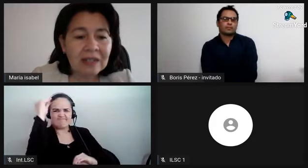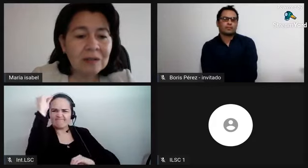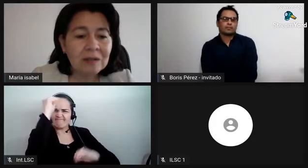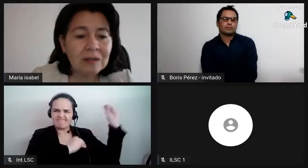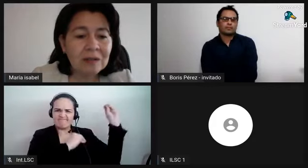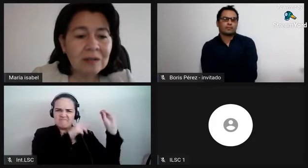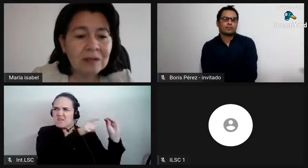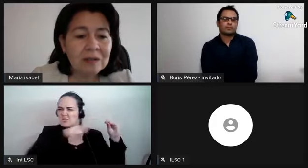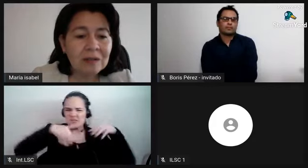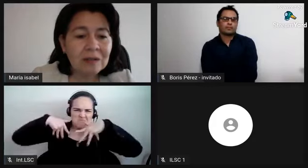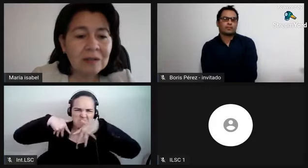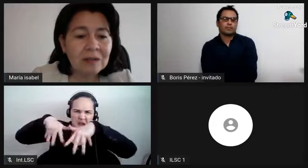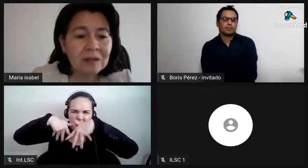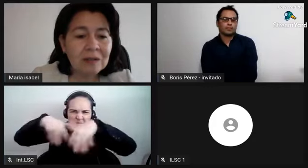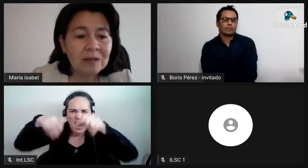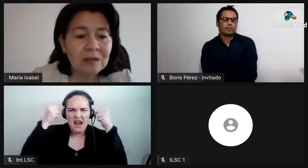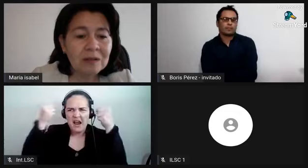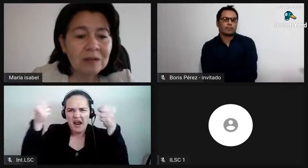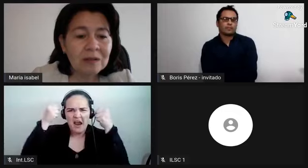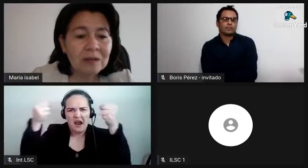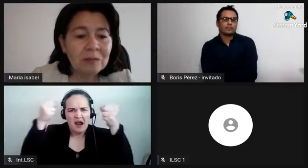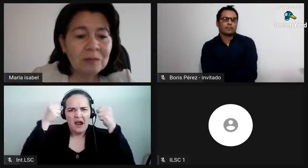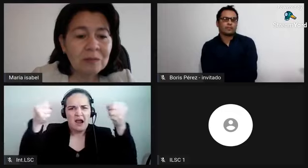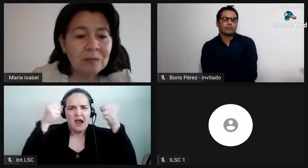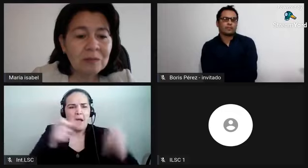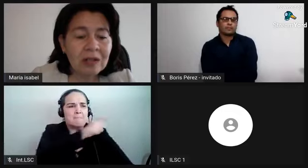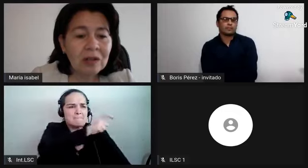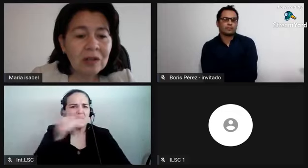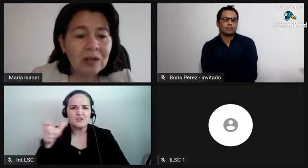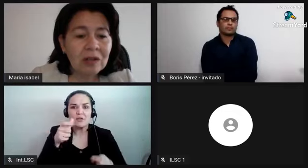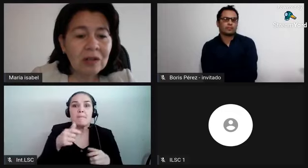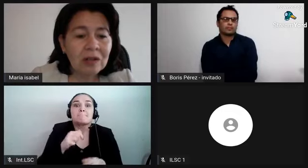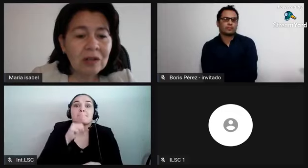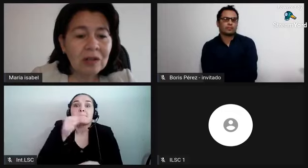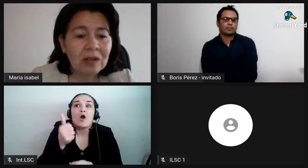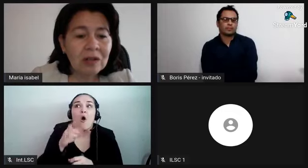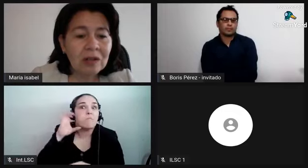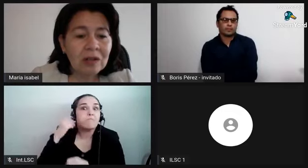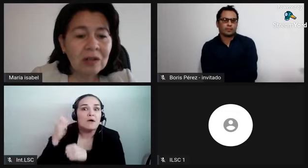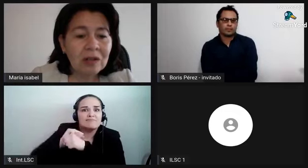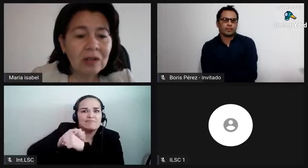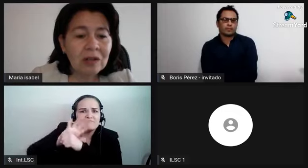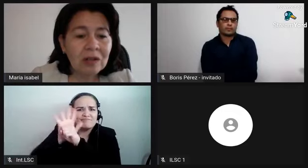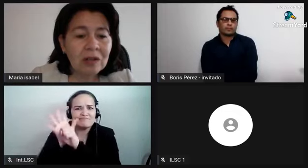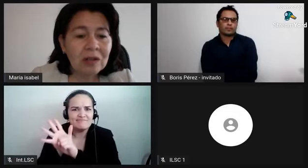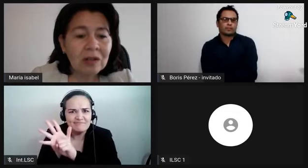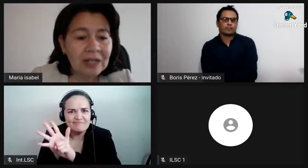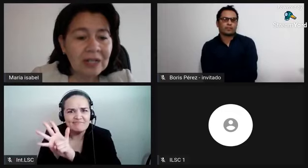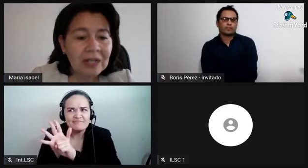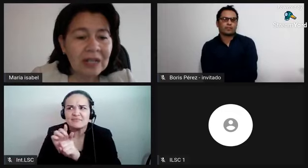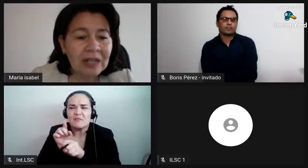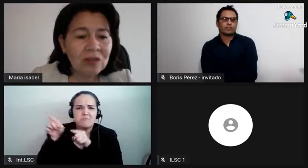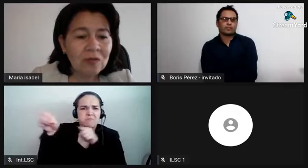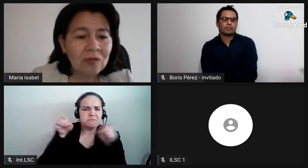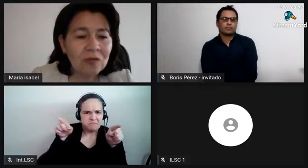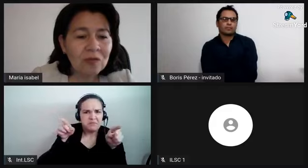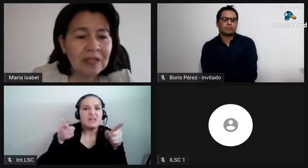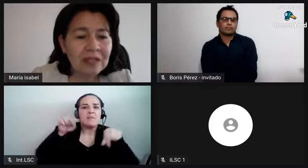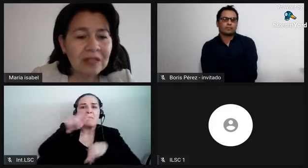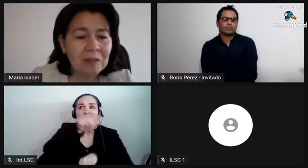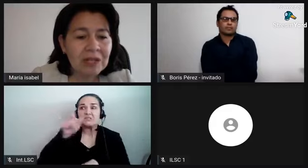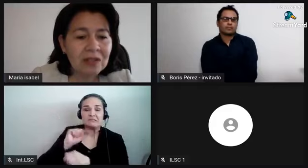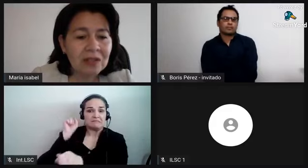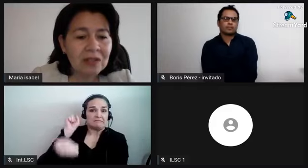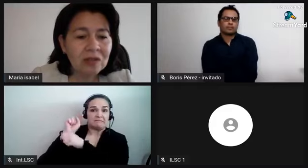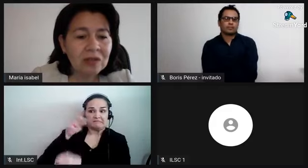pandemia pues se han desacervado los sentimientos de racismo de xenofobia de discriminación contra otras